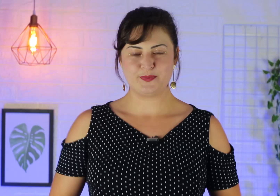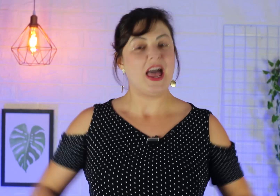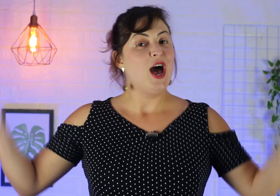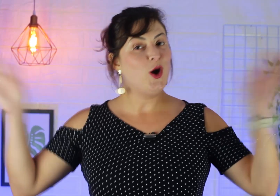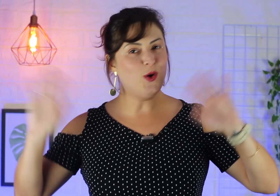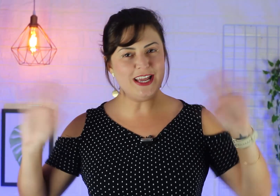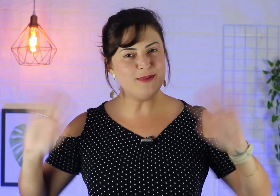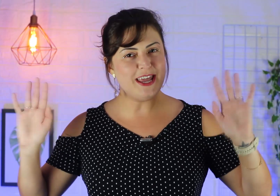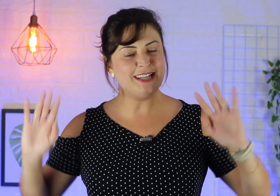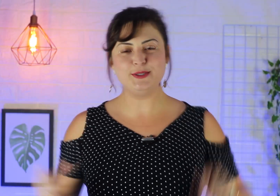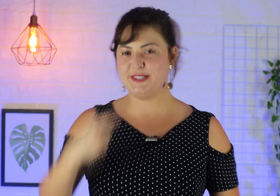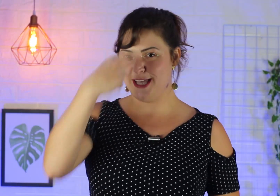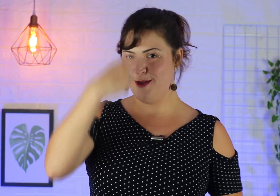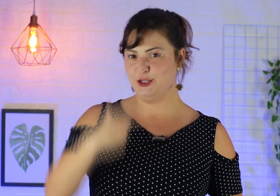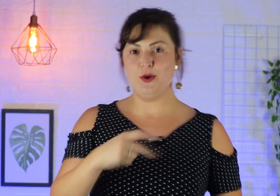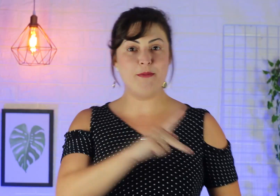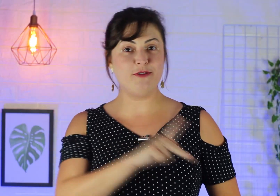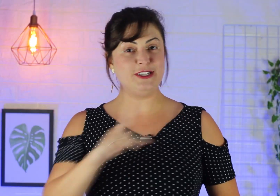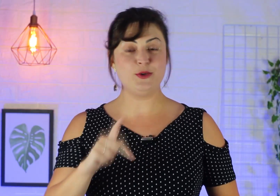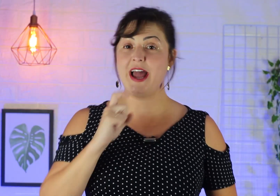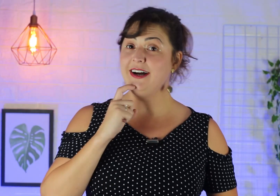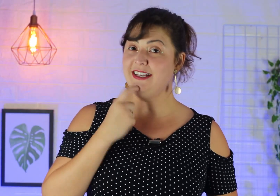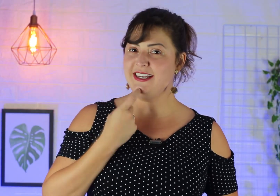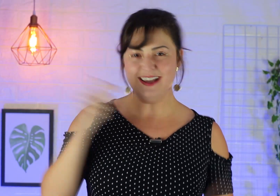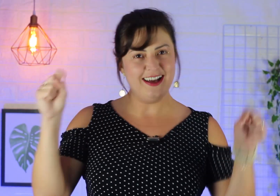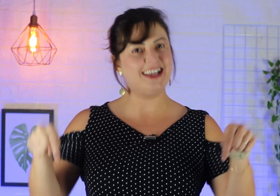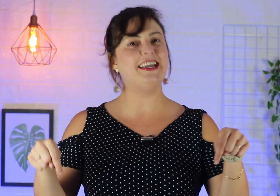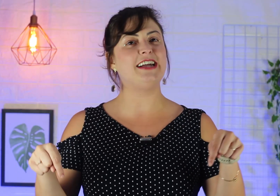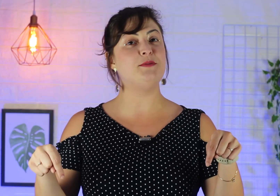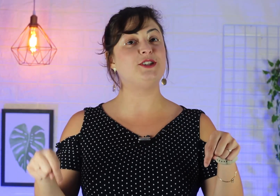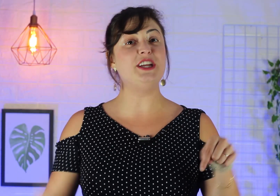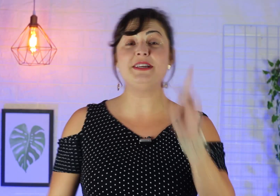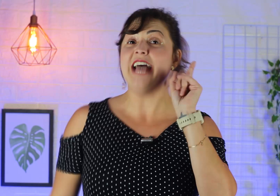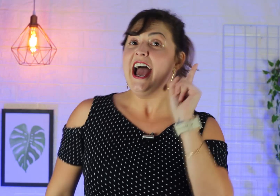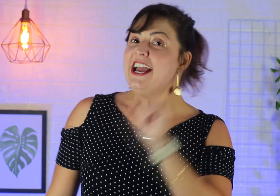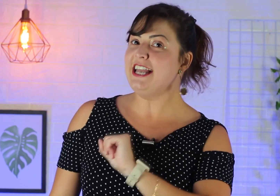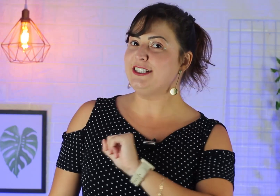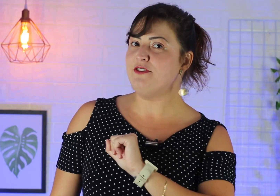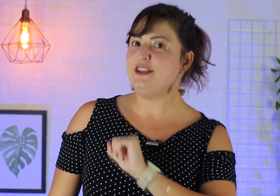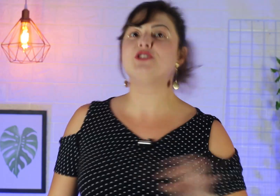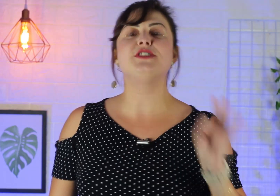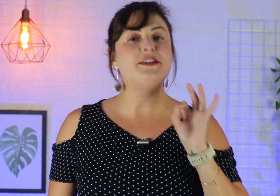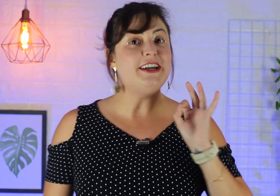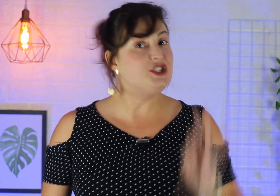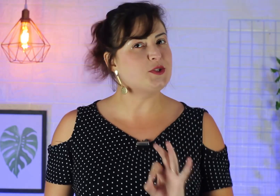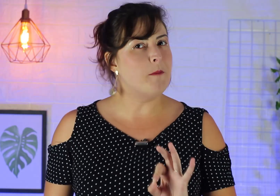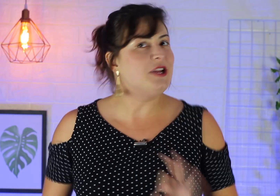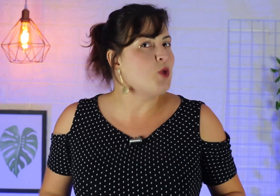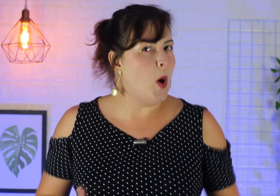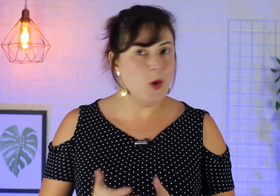Oi Libretos, eu sou a professora Aninha aqui da Academia de Libras e nesse vídeo você vai descobrir como